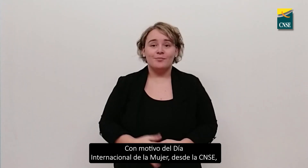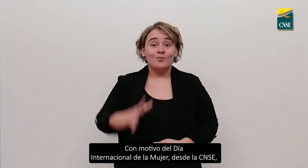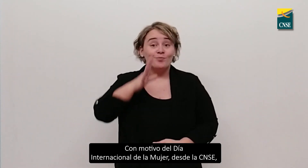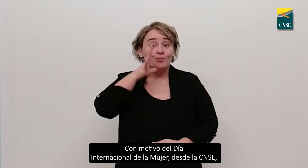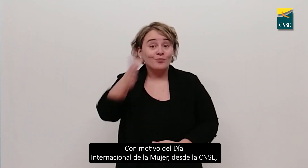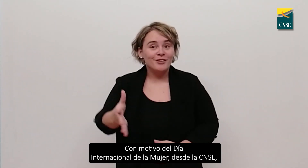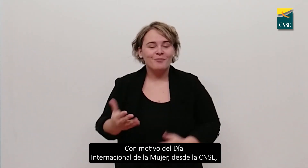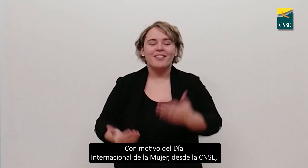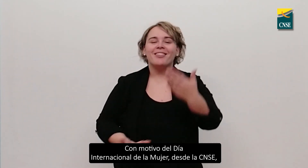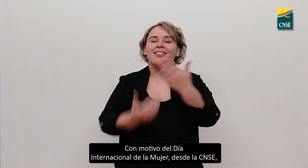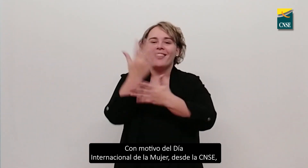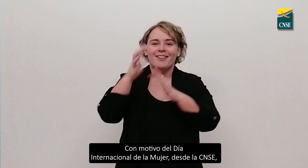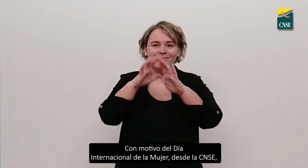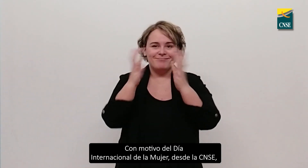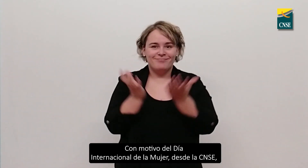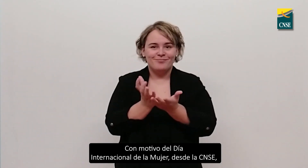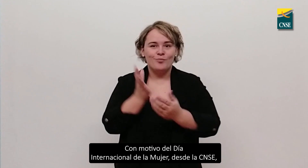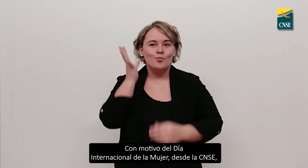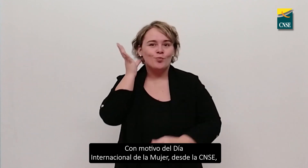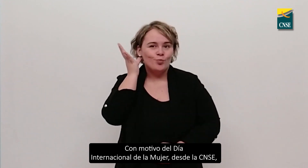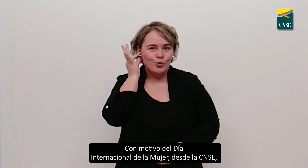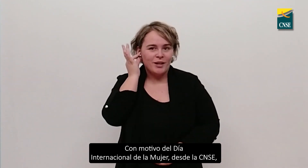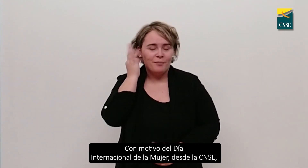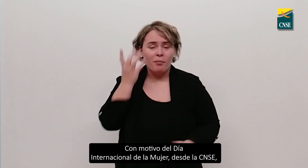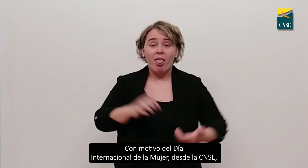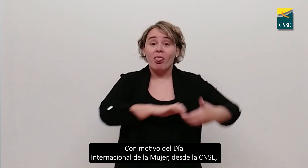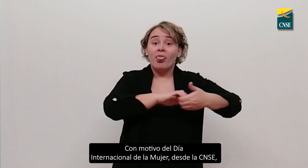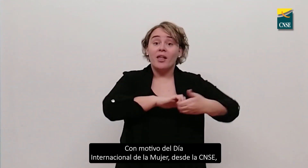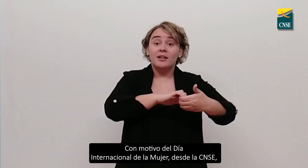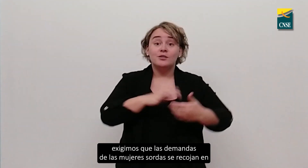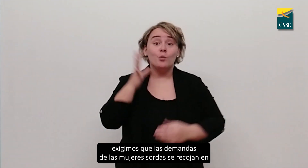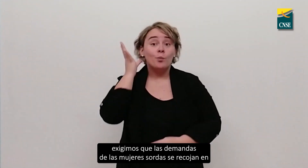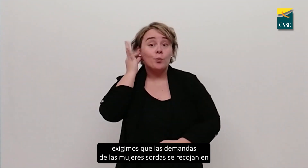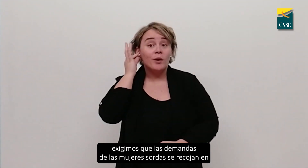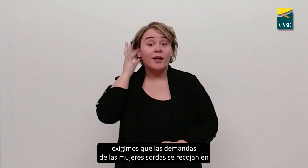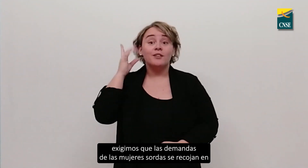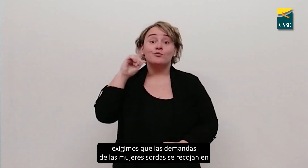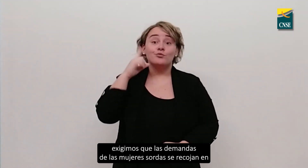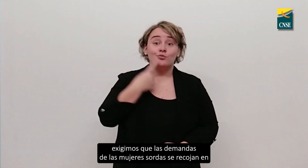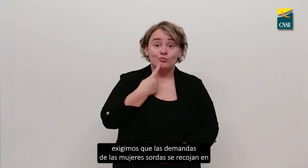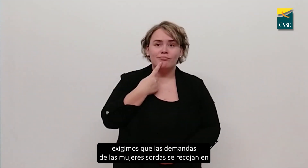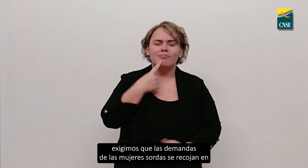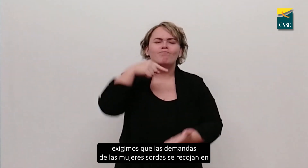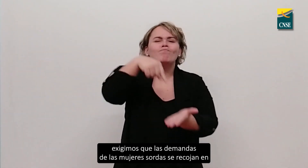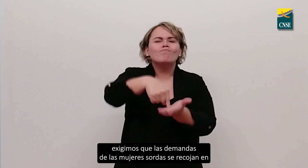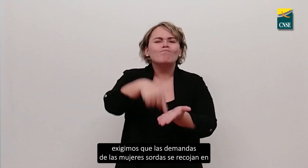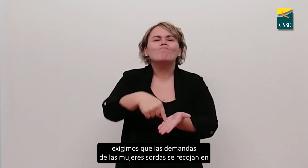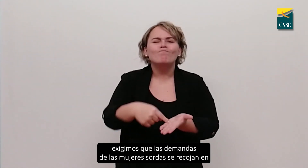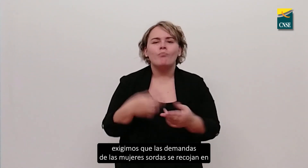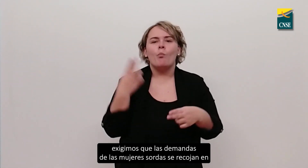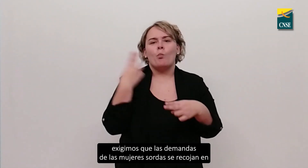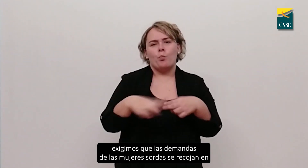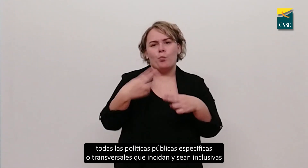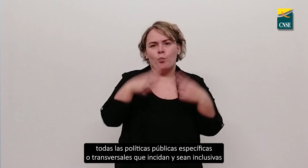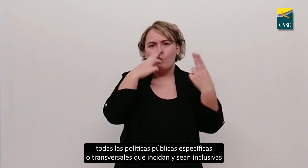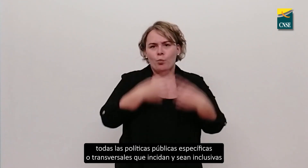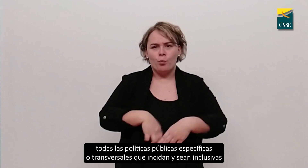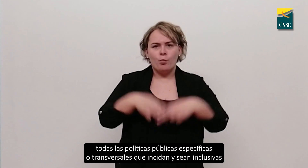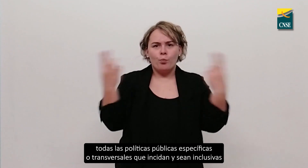Con motivo del Día Internacional de la Mujer, desde la CNSE, exigimos que las demandas de las mujeres sordas se recojan en todas las políticas